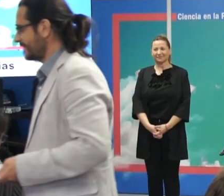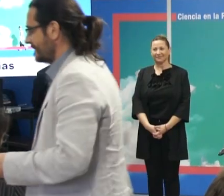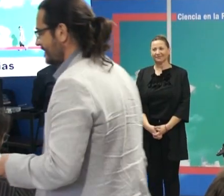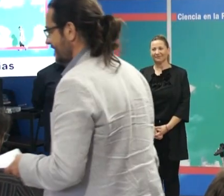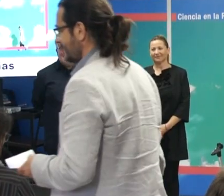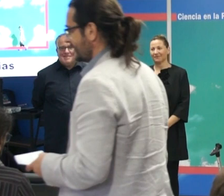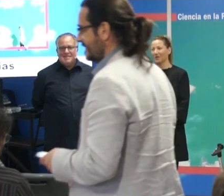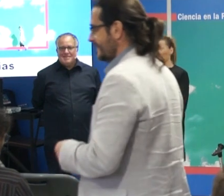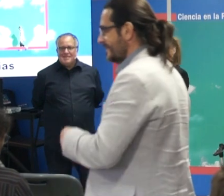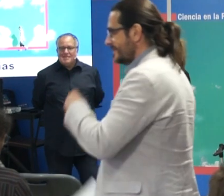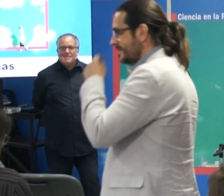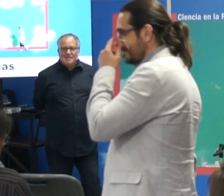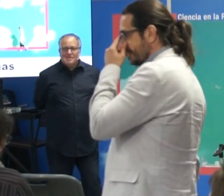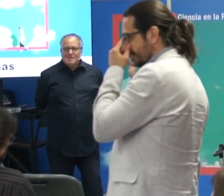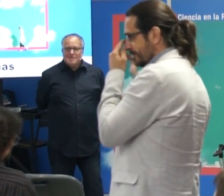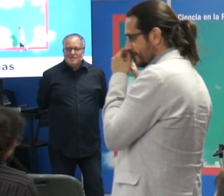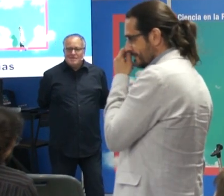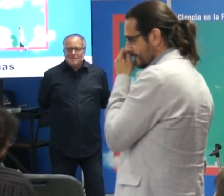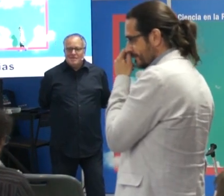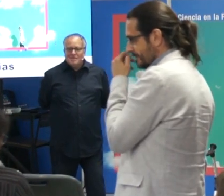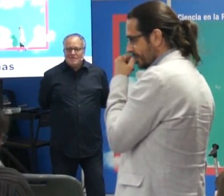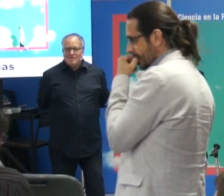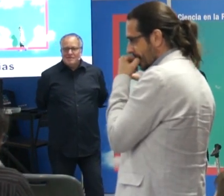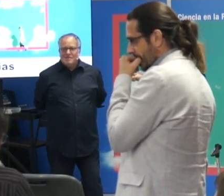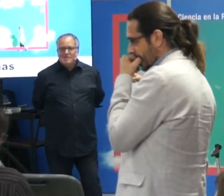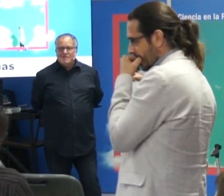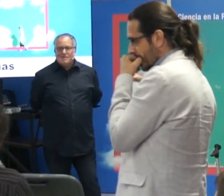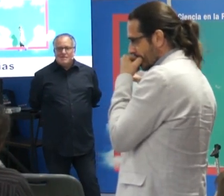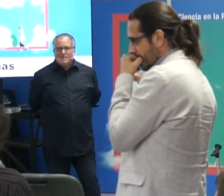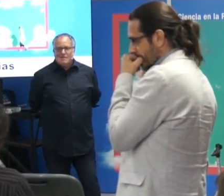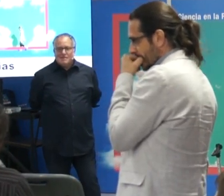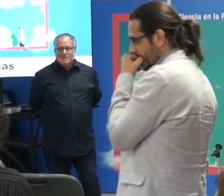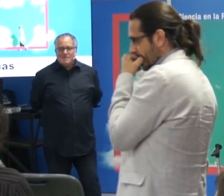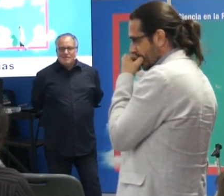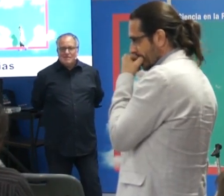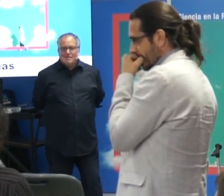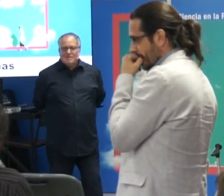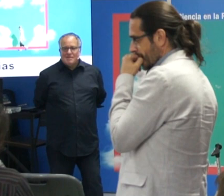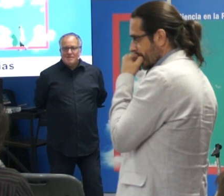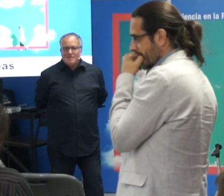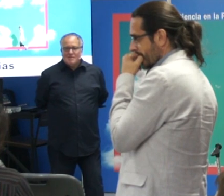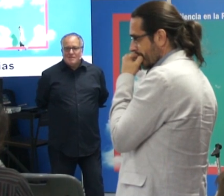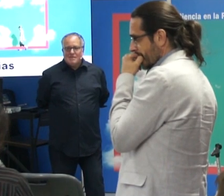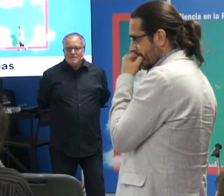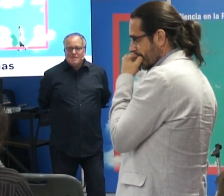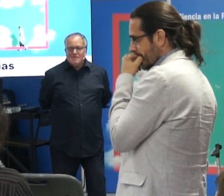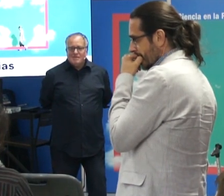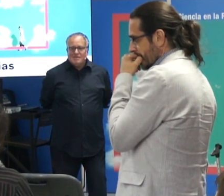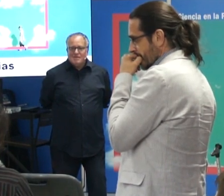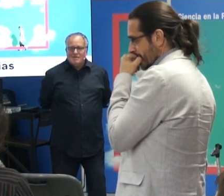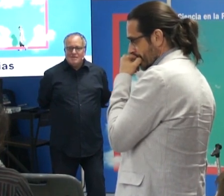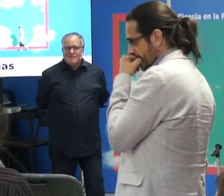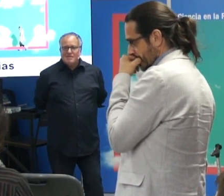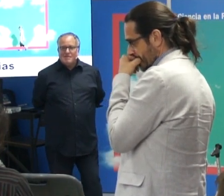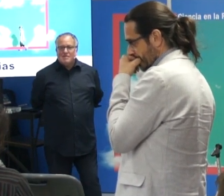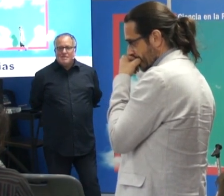Yo le estoy a una pregunta por usted ha dicho o lo que me ha dicho que tengo que cambiar